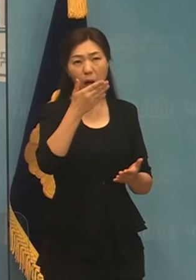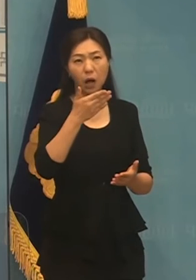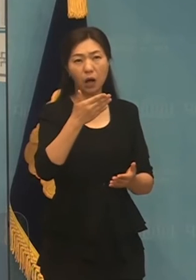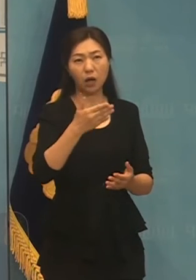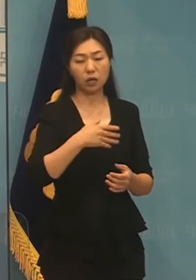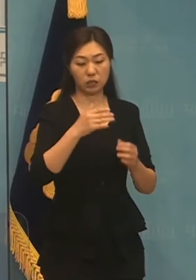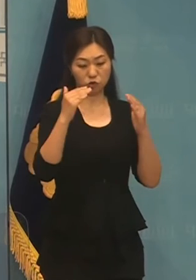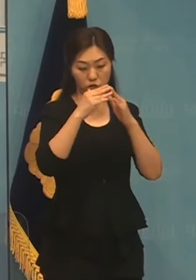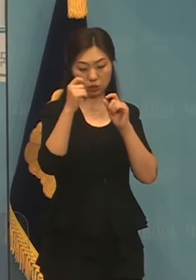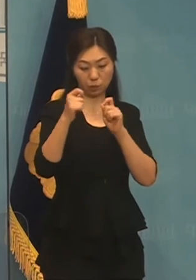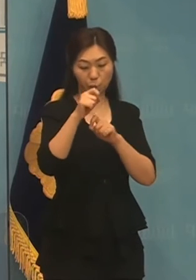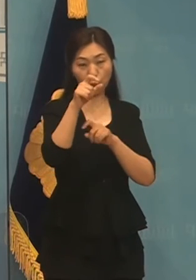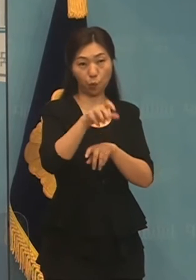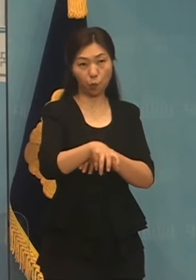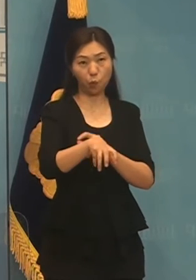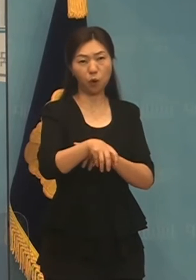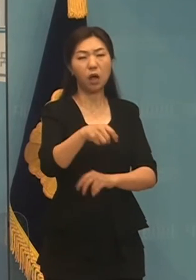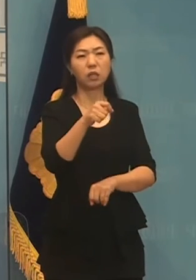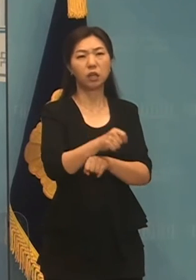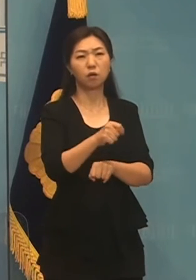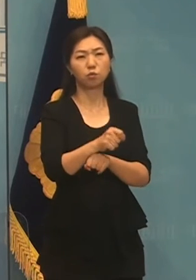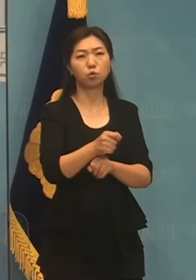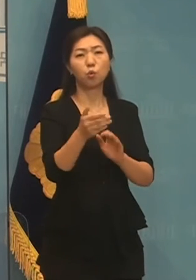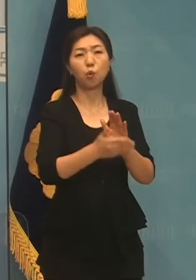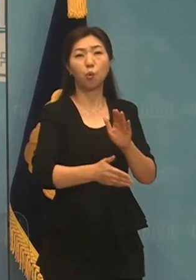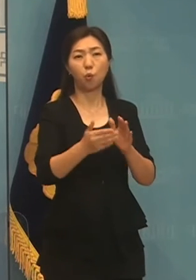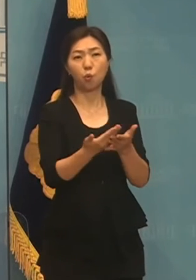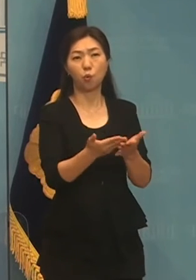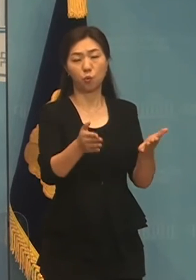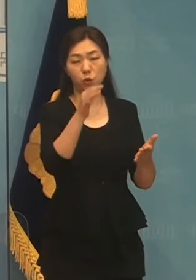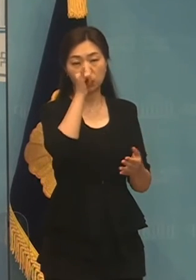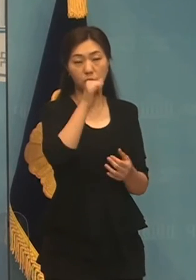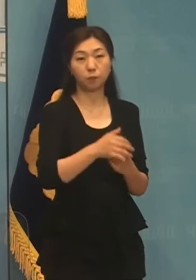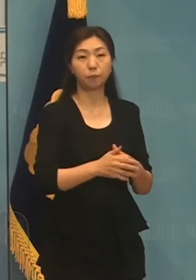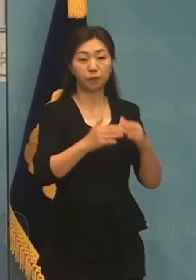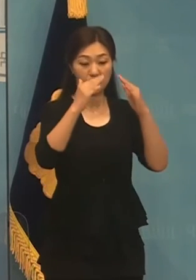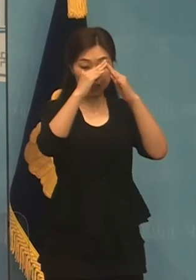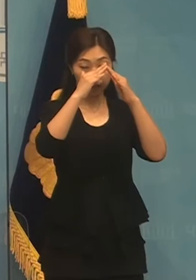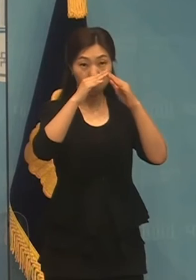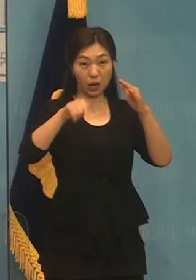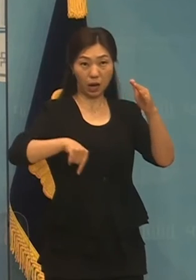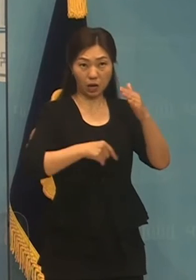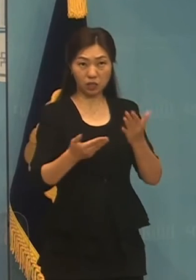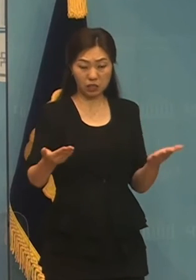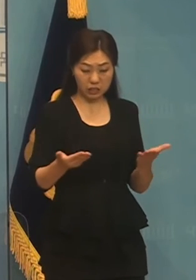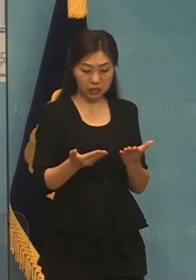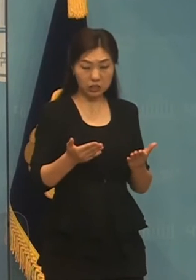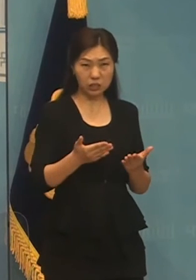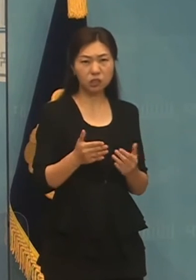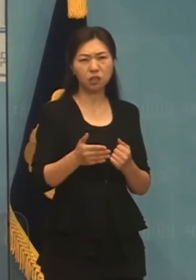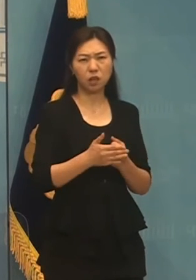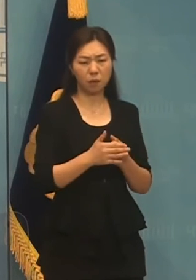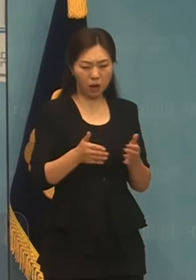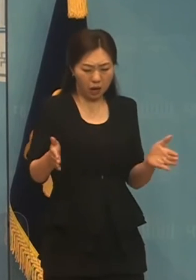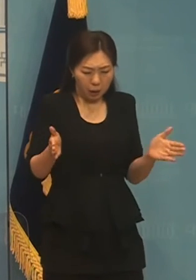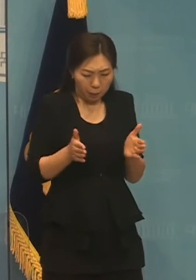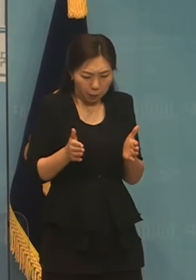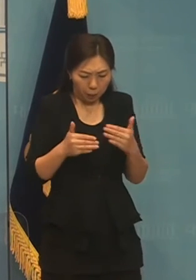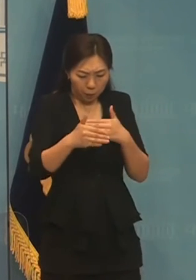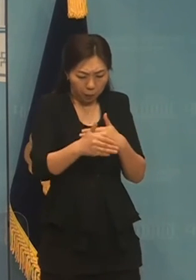공공오피스가 활성화되면 노동자들은 재택근무를 하자고 비좁은 방안에서 고생하지